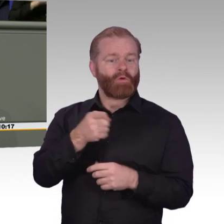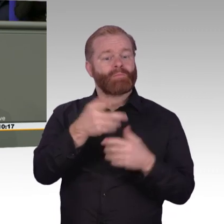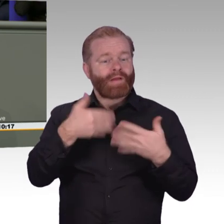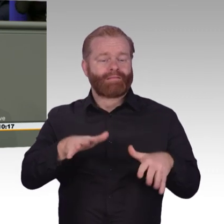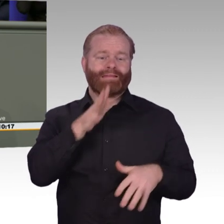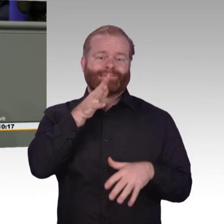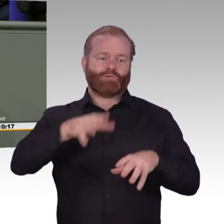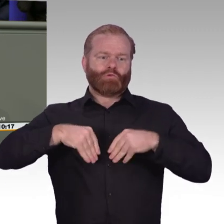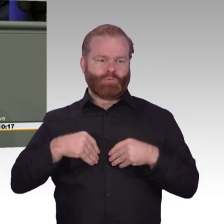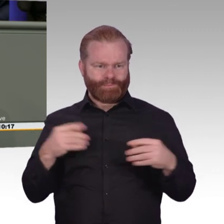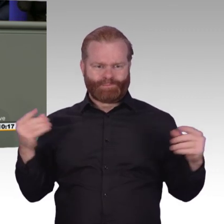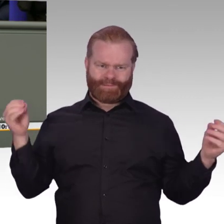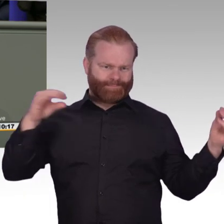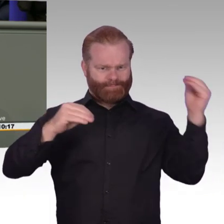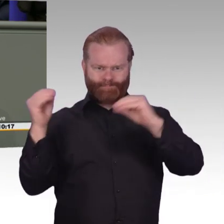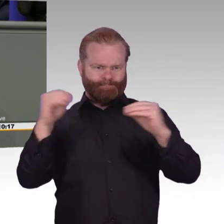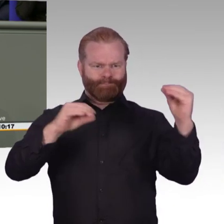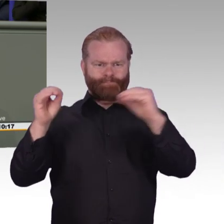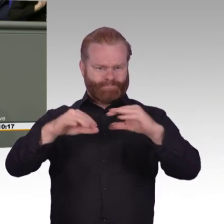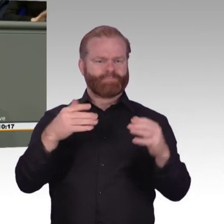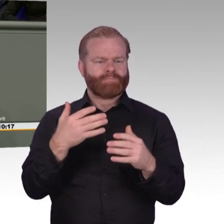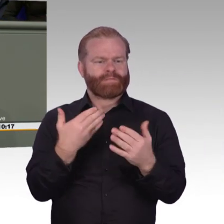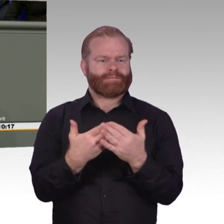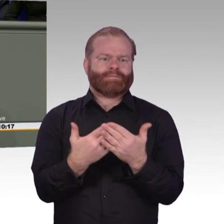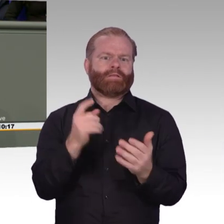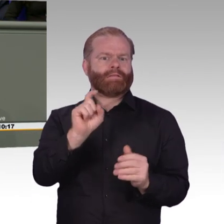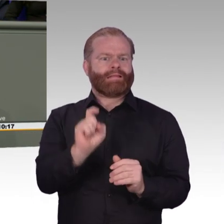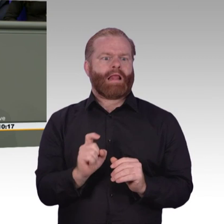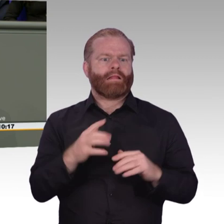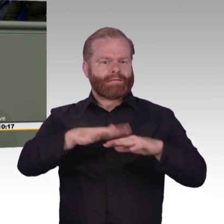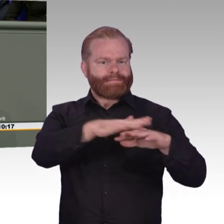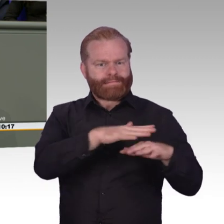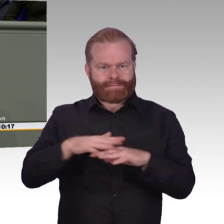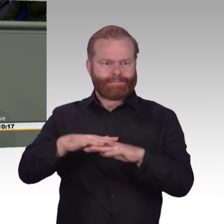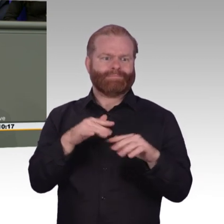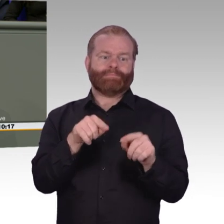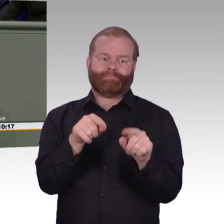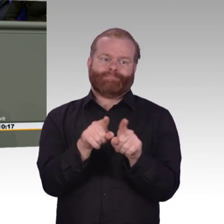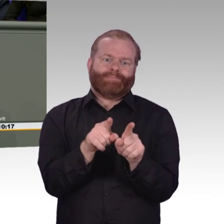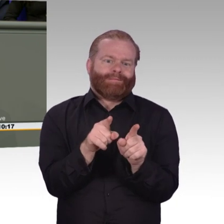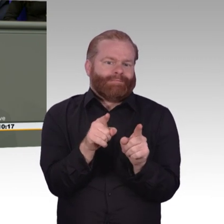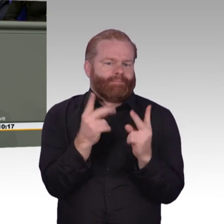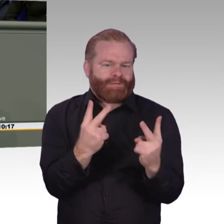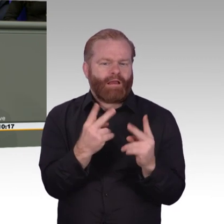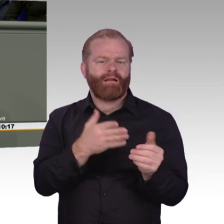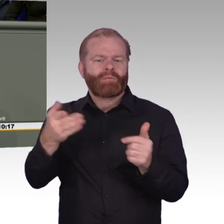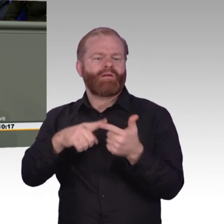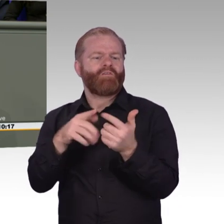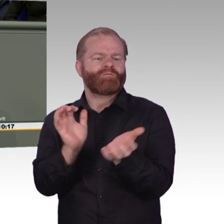Akzente setzen, damit wir künftig auf dem Weltmarkt weiterhin eine zentrale Rolle spielen und den Wohlstand